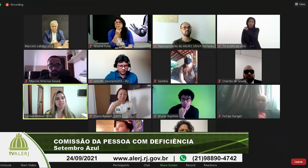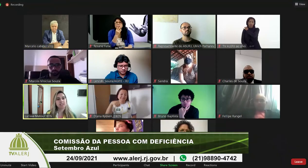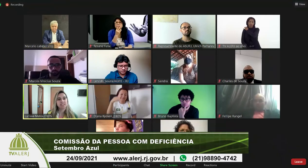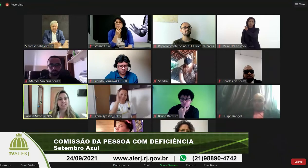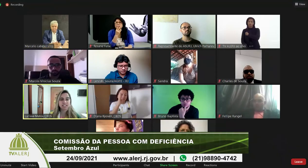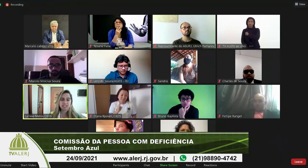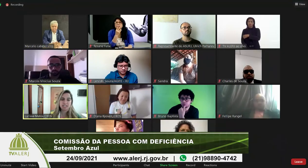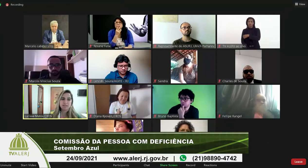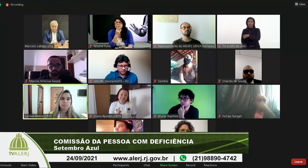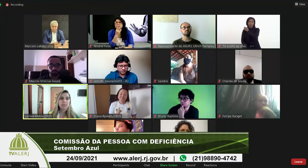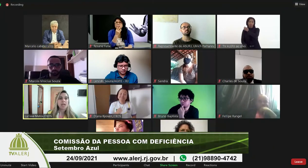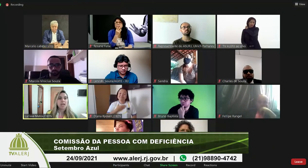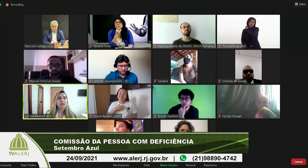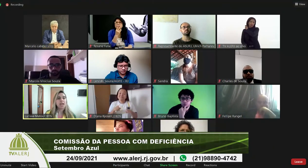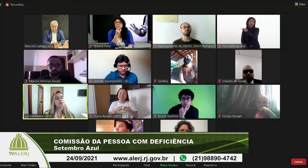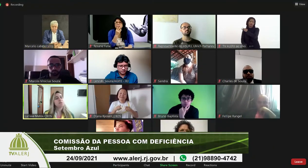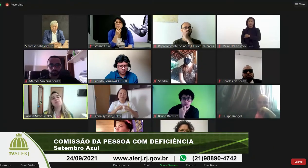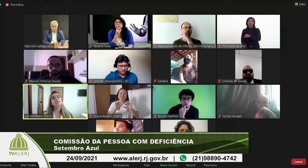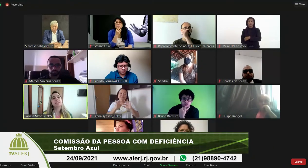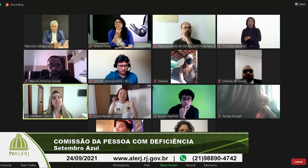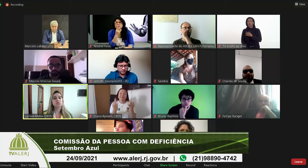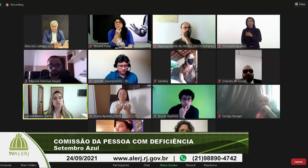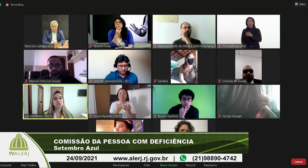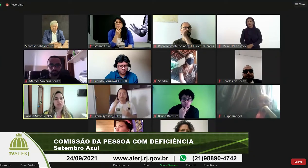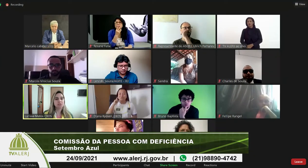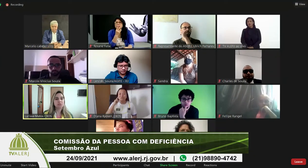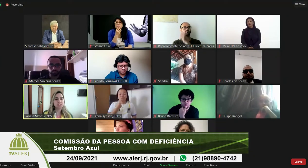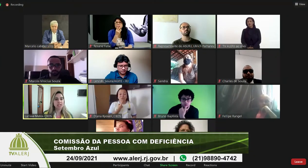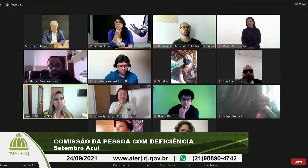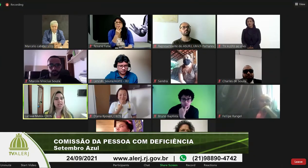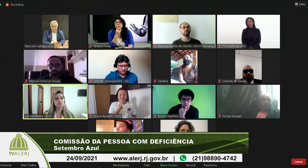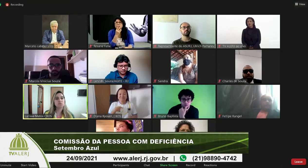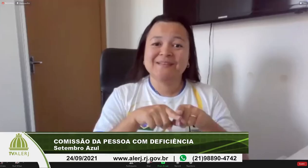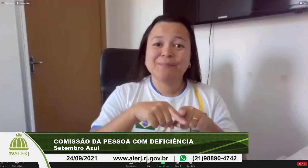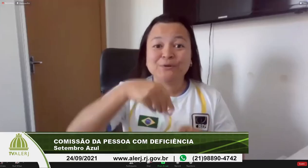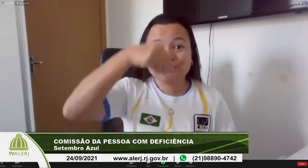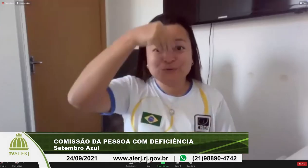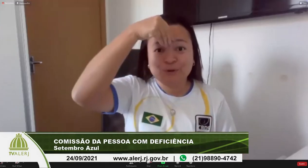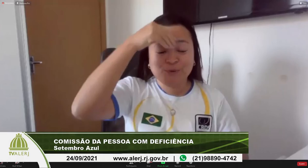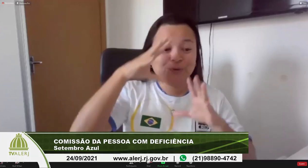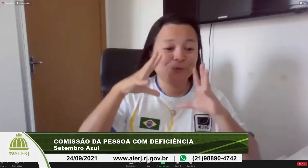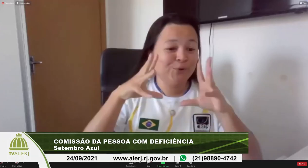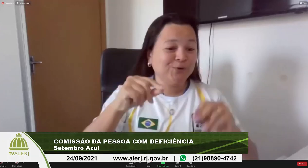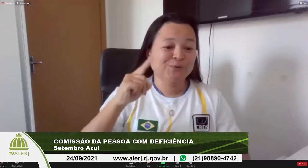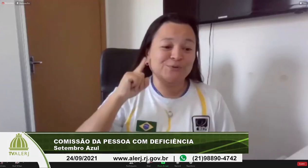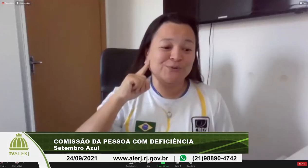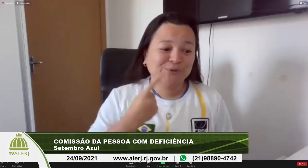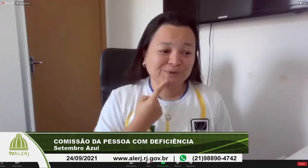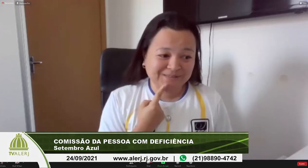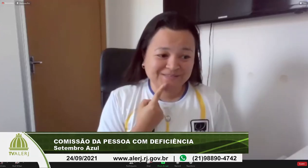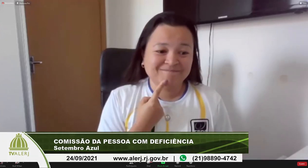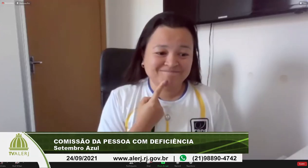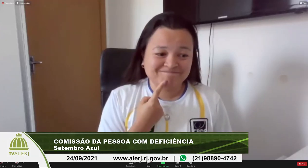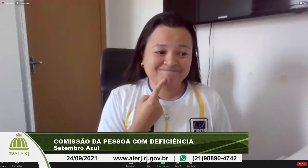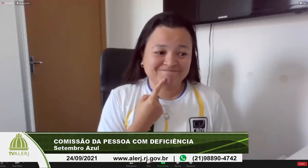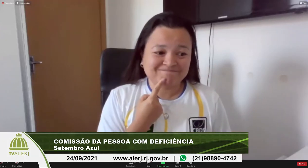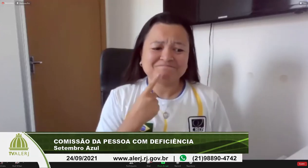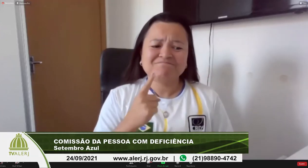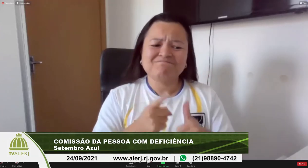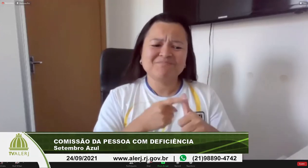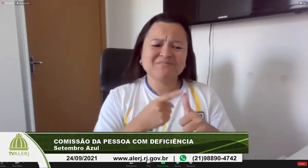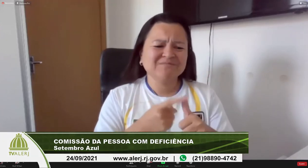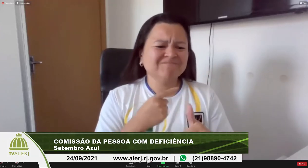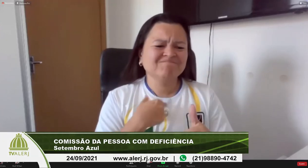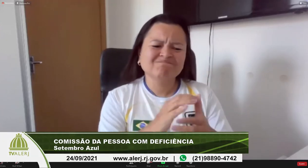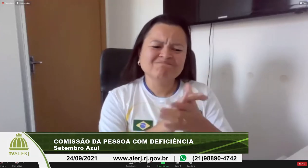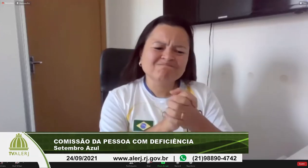são militâncias aí eu me apresento eu sou Diana Kiyosem eu sou presidente da CBDS Confederação Brasileira de Desportos